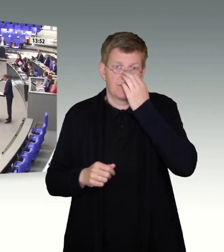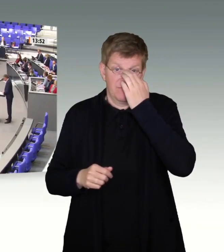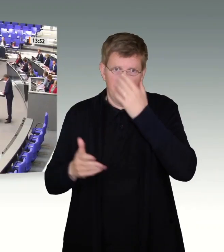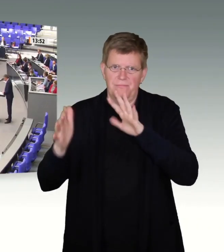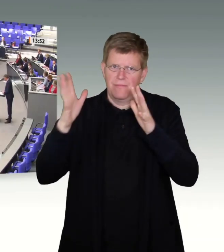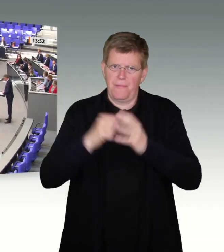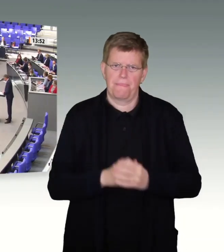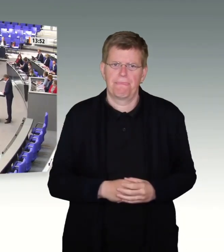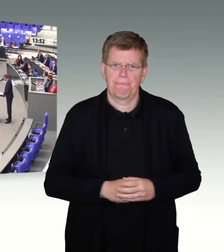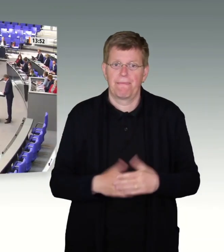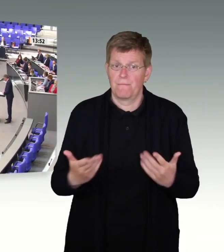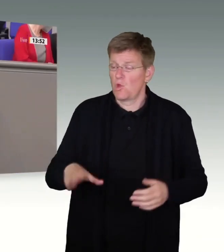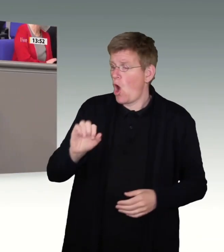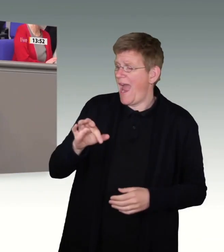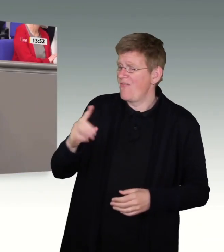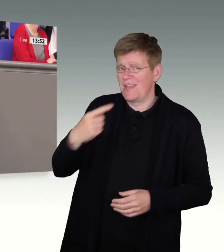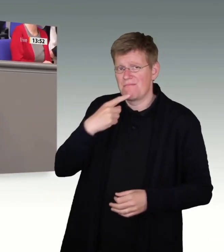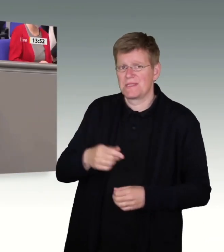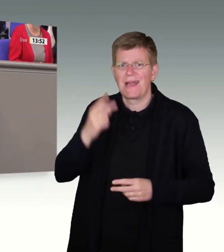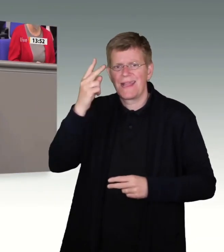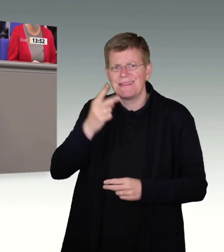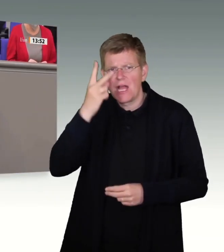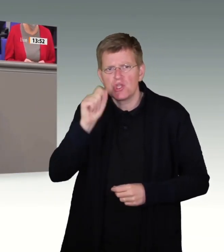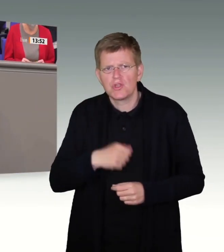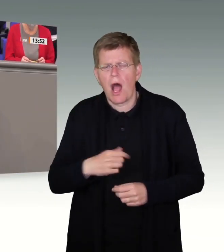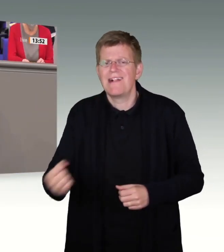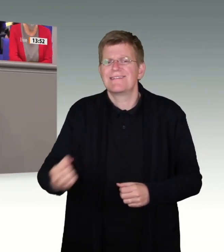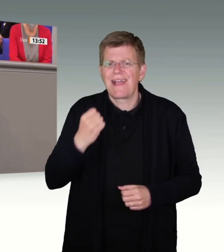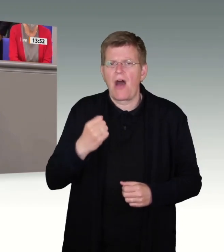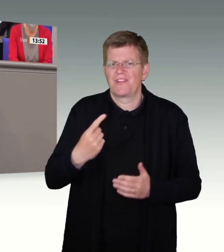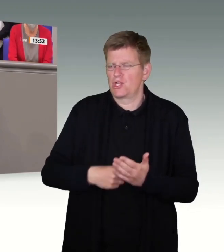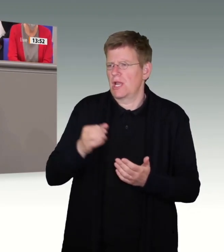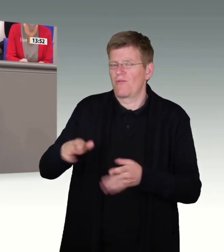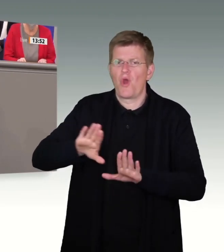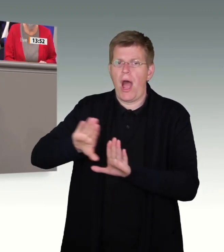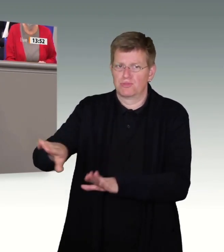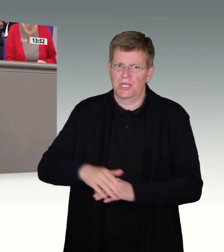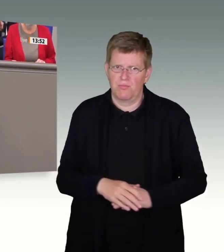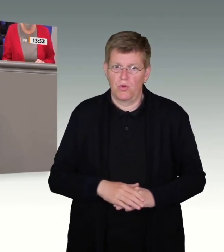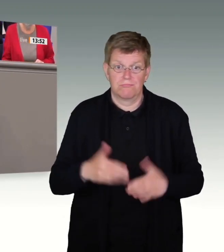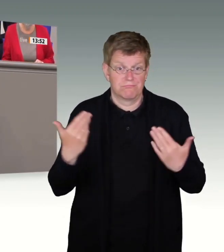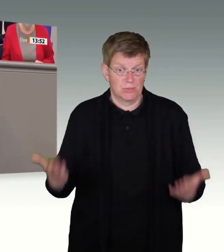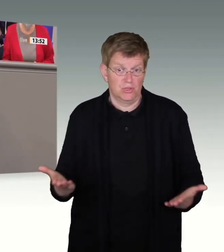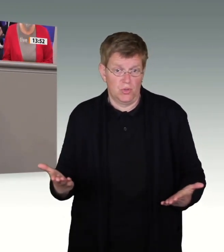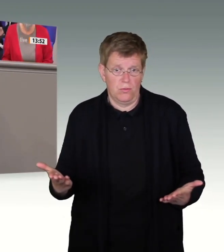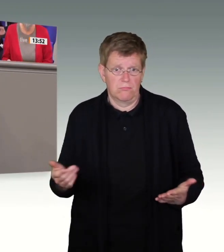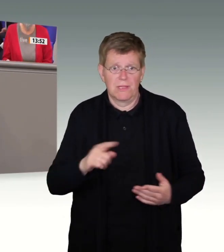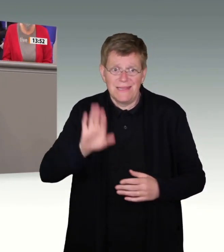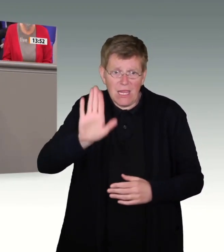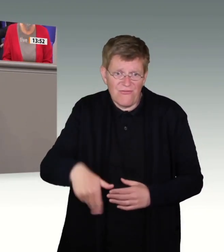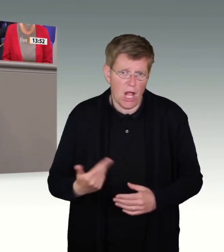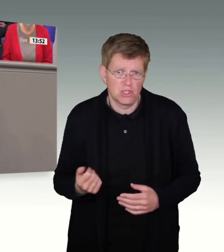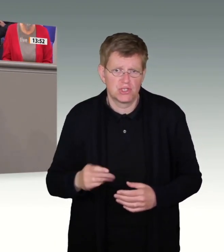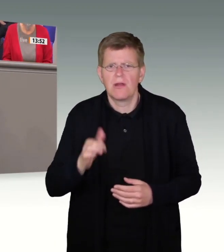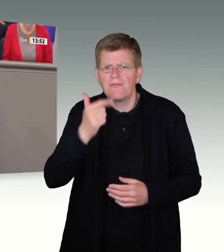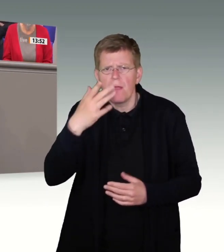Die AfD fordert eine nationale Kraftanstrengung zur Abschiebung. Es ist angesprochen worden. Das ist in der Sache auch nicht falsch. Und einige Forderungen